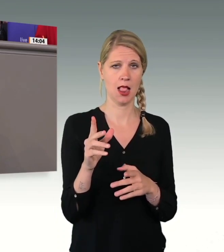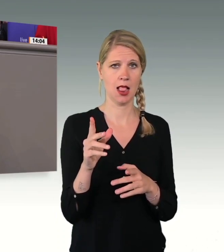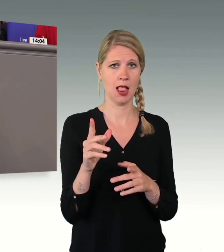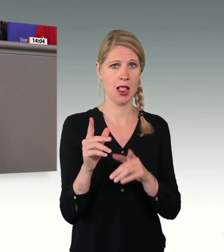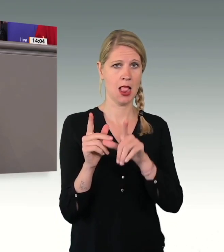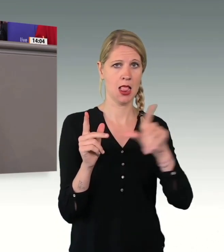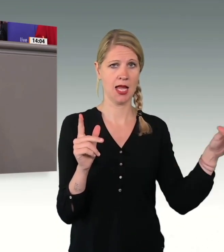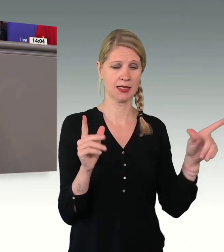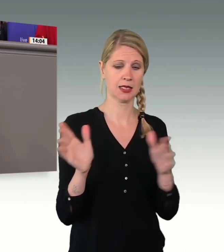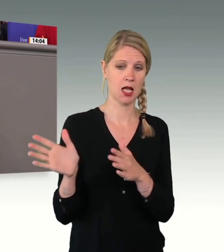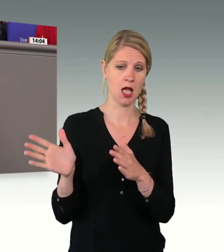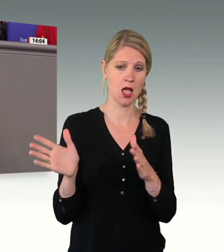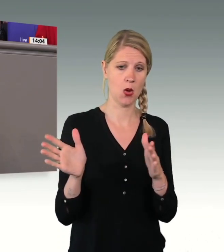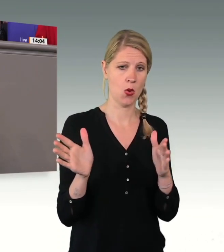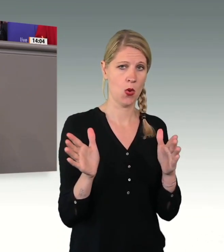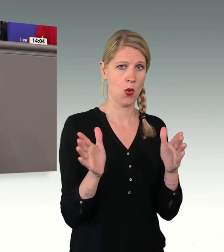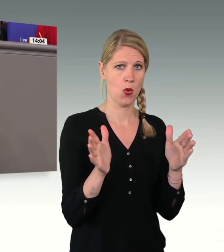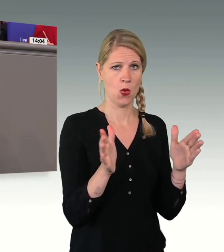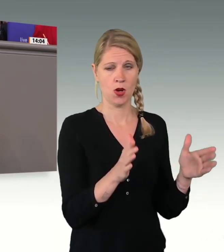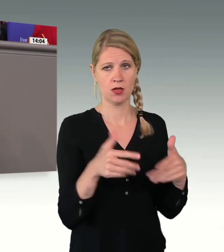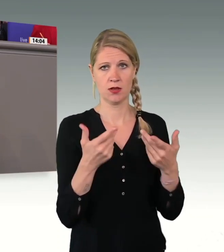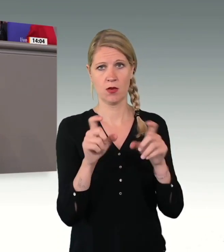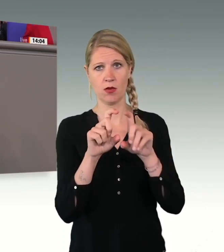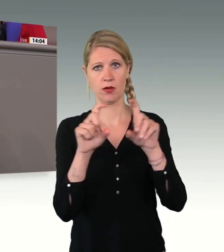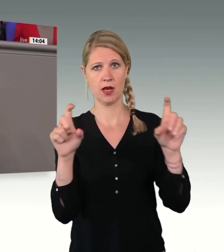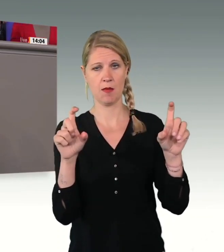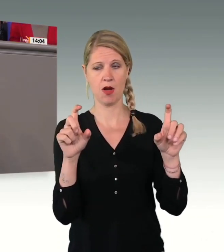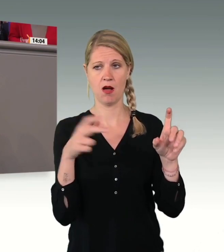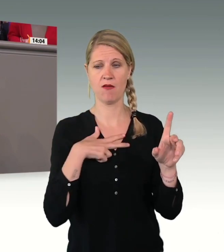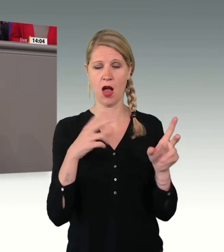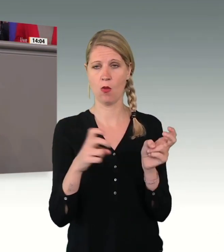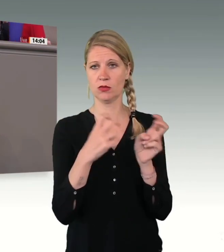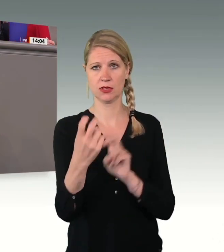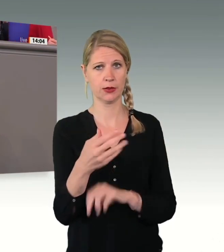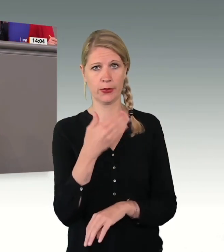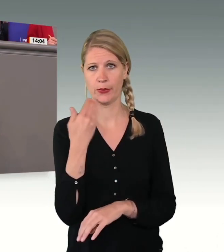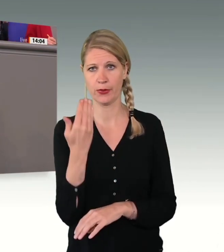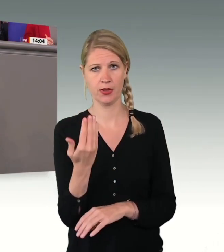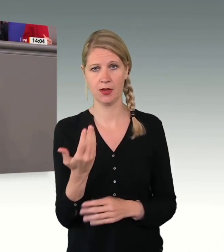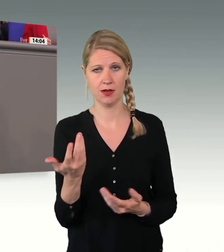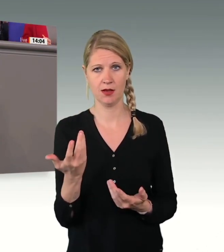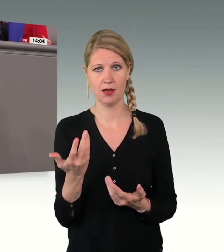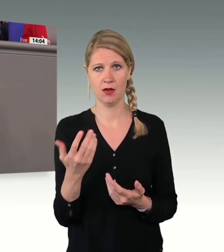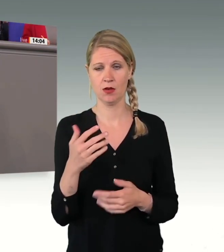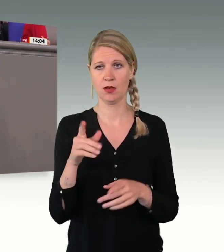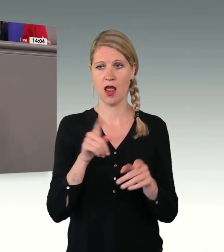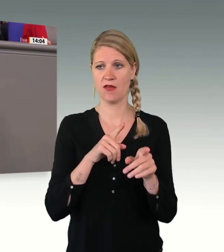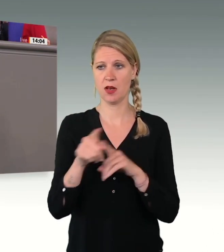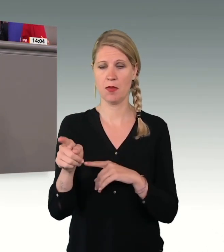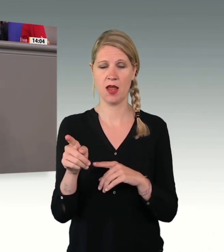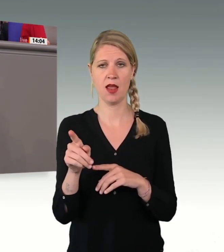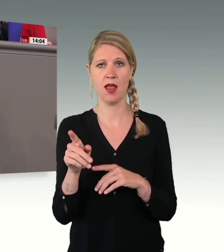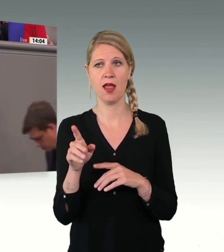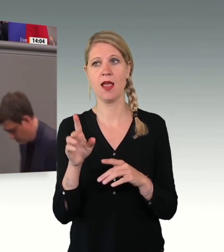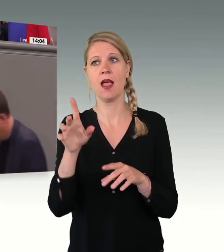dass es zu einem solchen Thema mit Sicherheit nicht zu einer Realisierung kommen wird und unter Umständen die FDP als einsamer Rufer in der